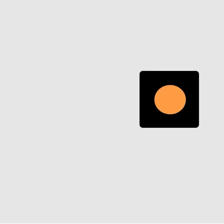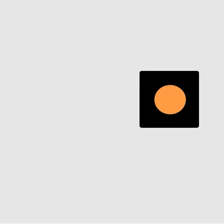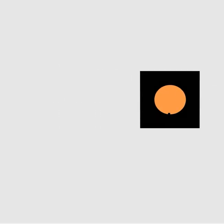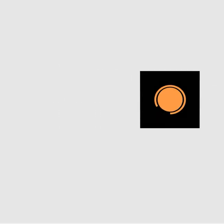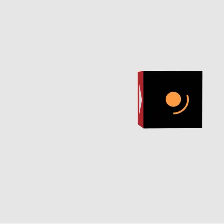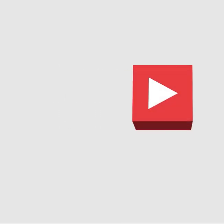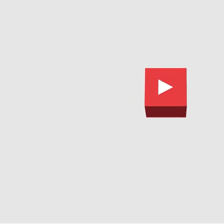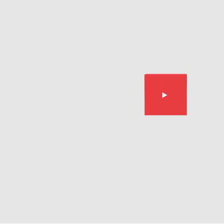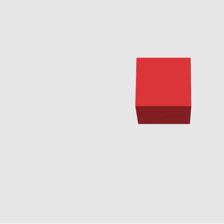Legenda